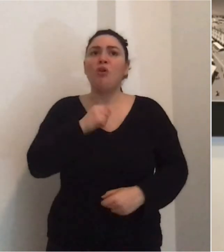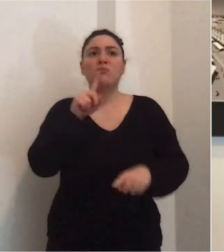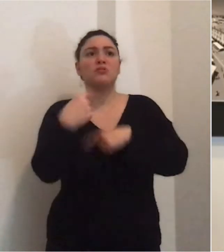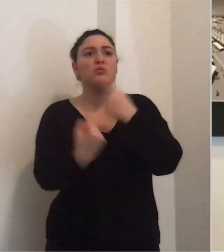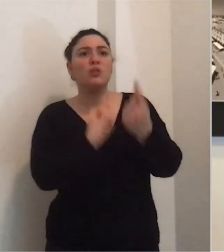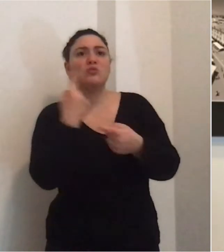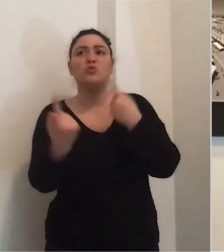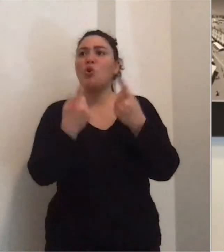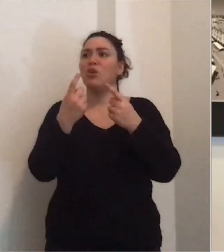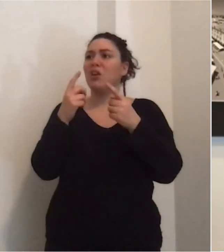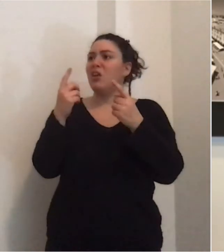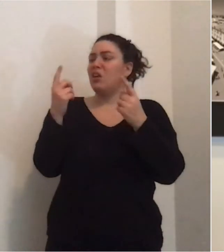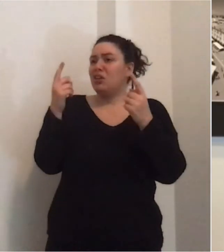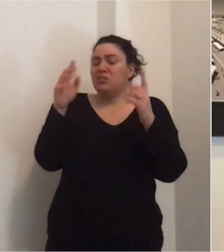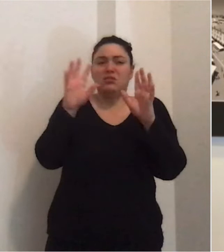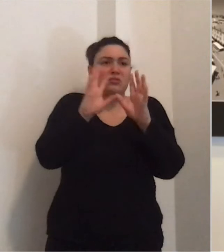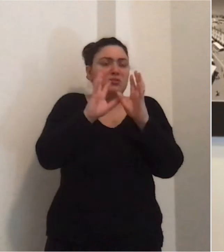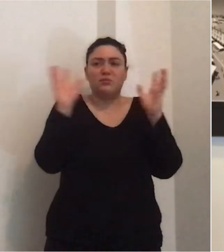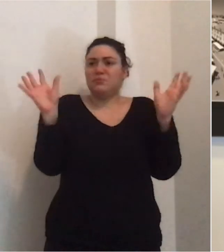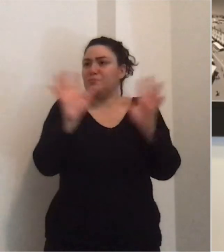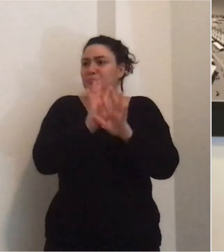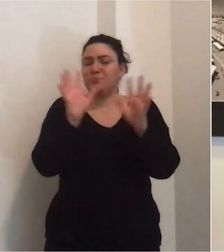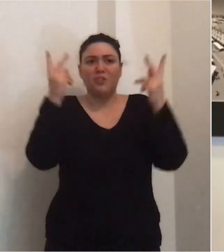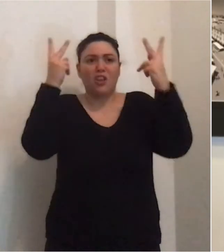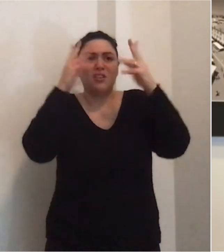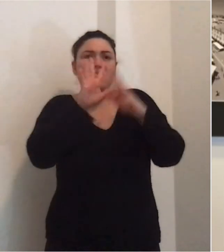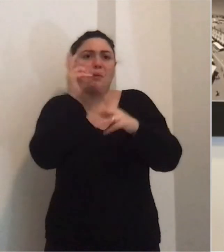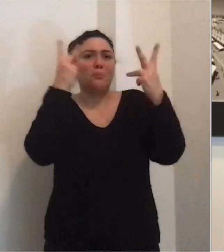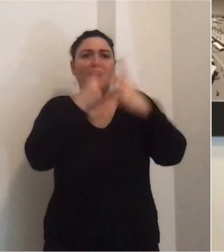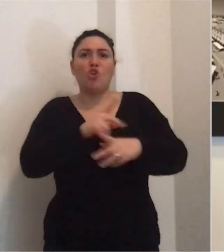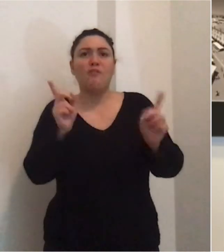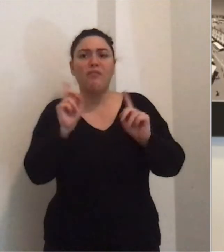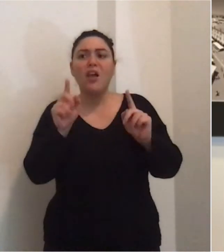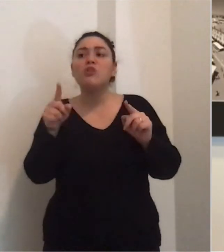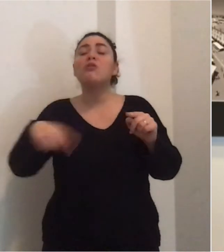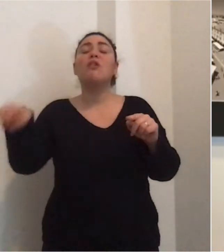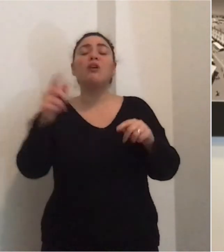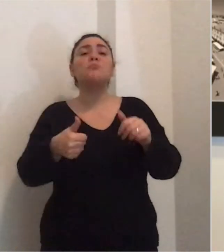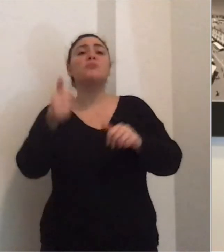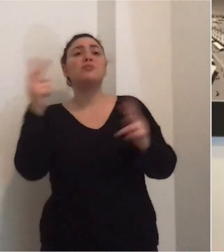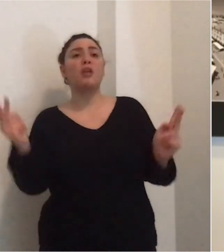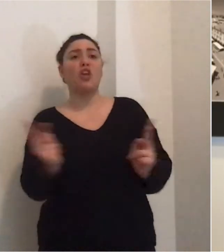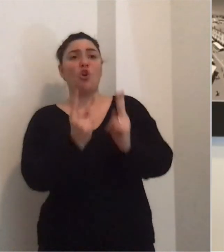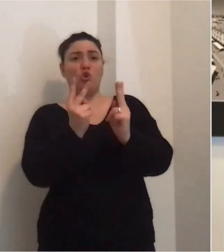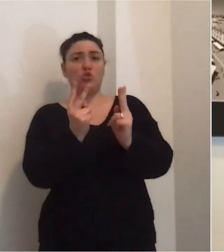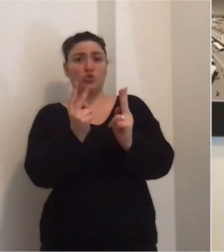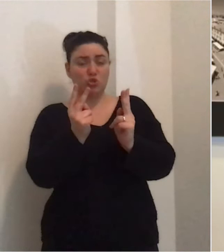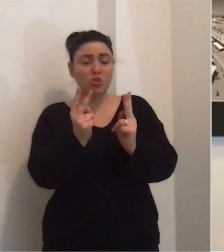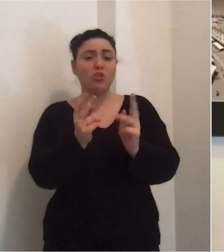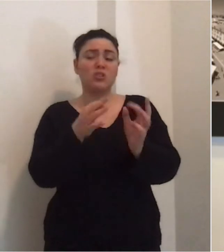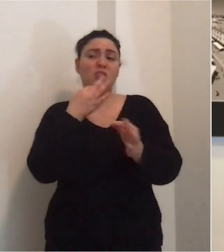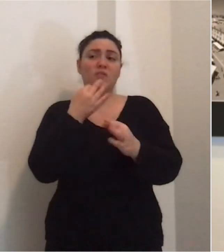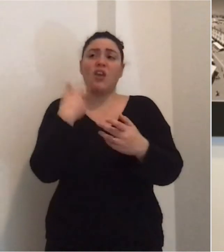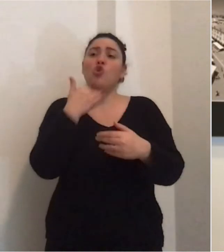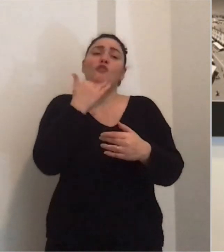assolutamente smarriti da questa situazione irreale quindi nel tentativo di non dimenticare nessuno cito